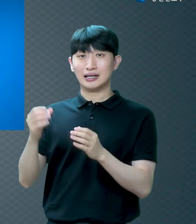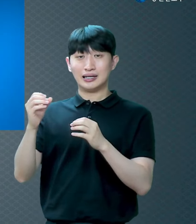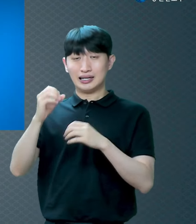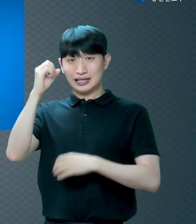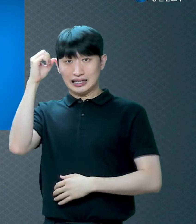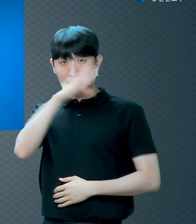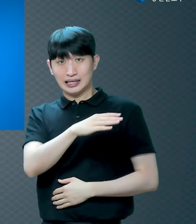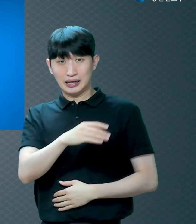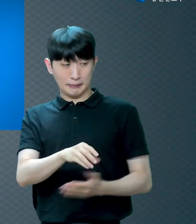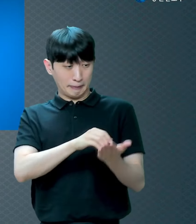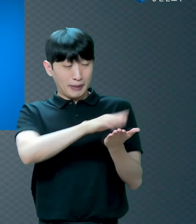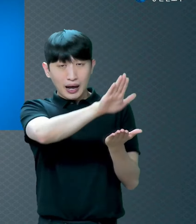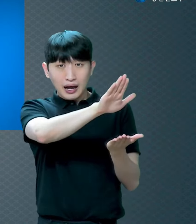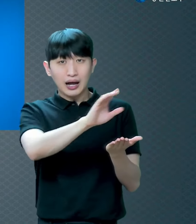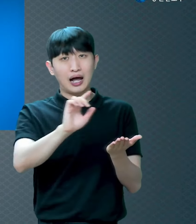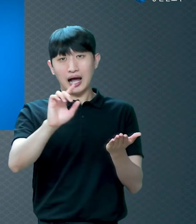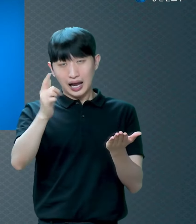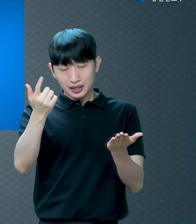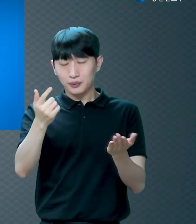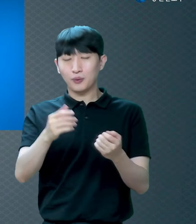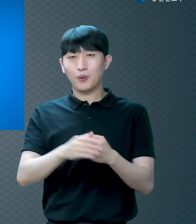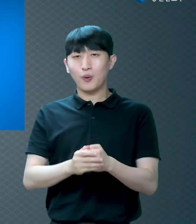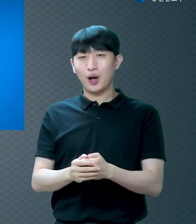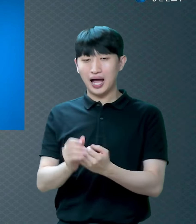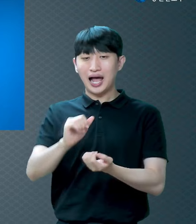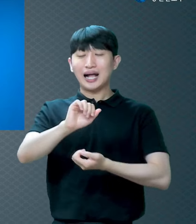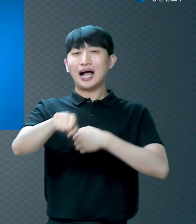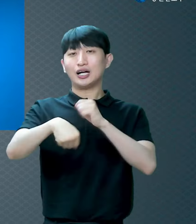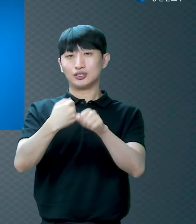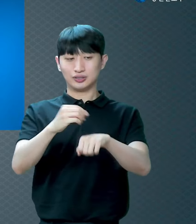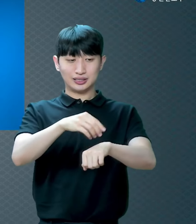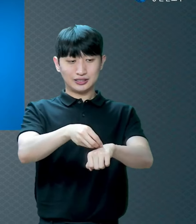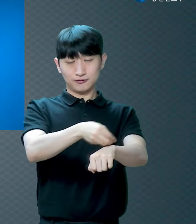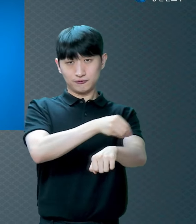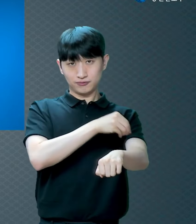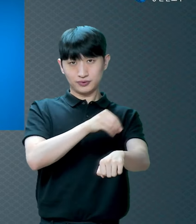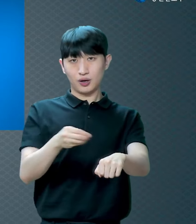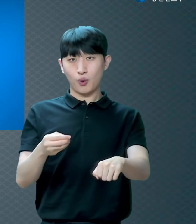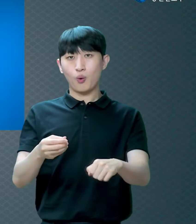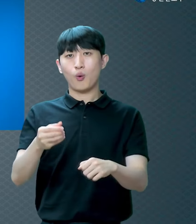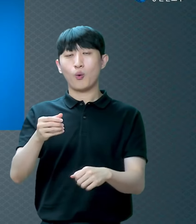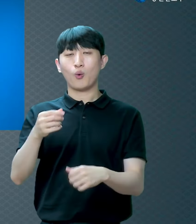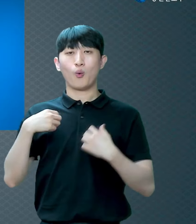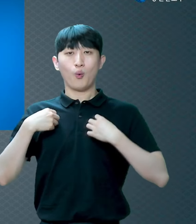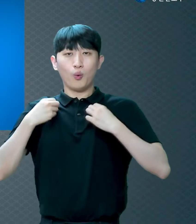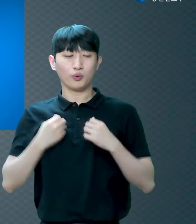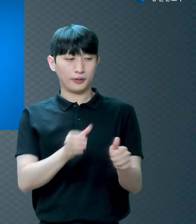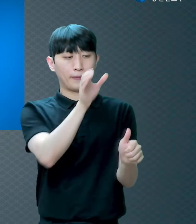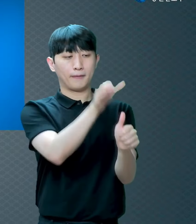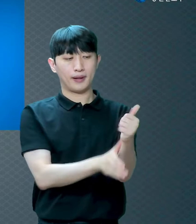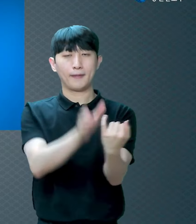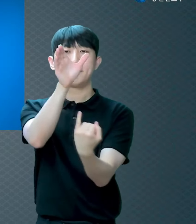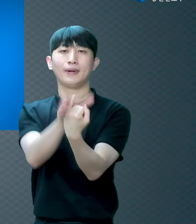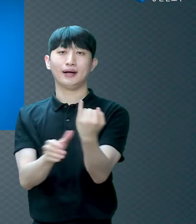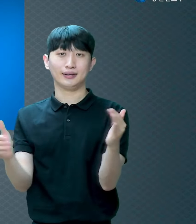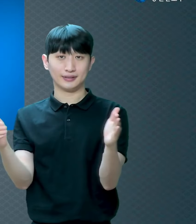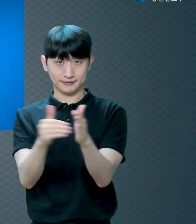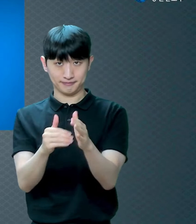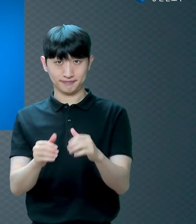가죽옷을 해 입히고 내쫓았습니다 왜 아담과 하와는 선악과를 먹고